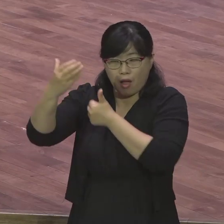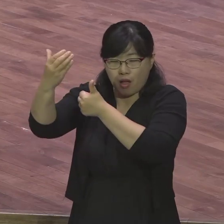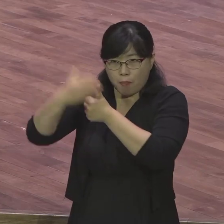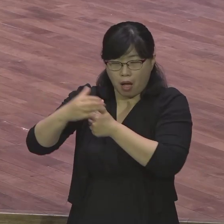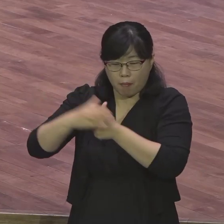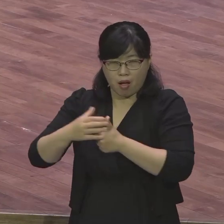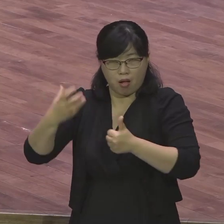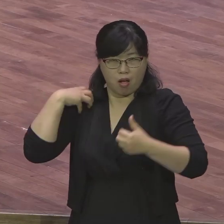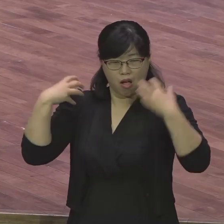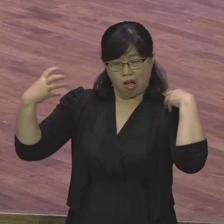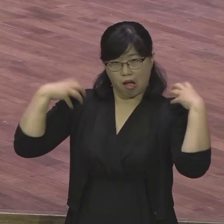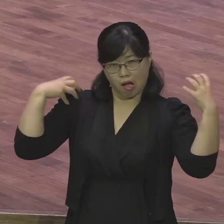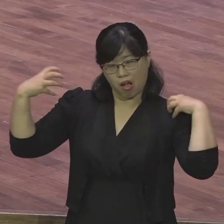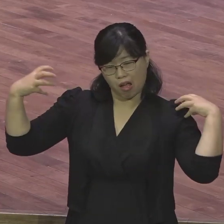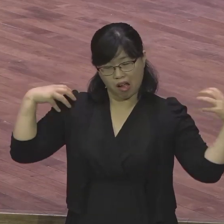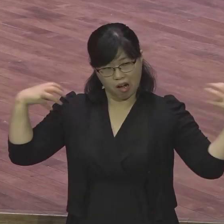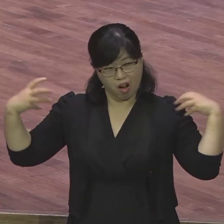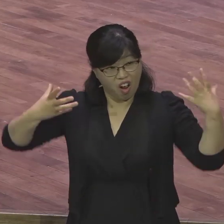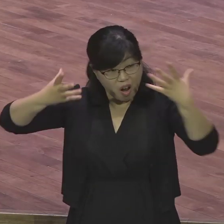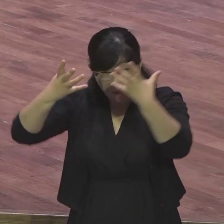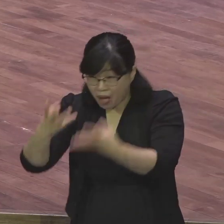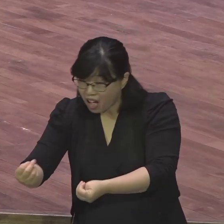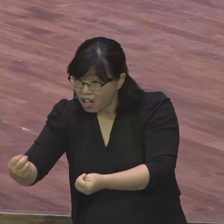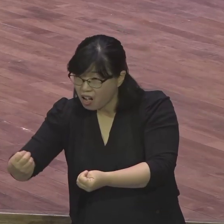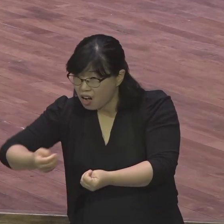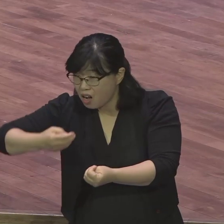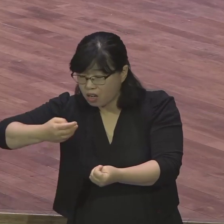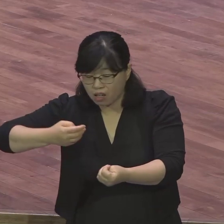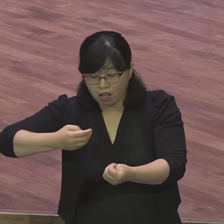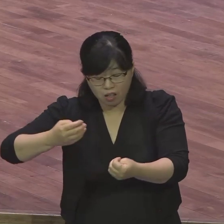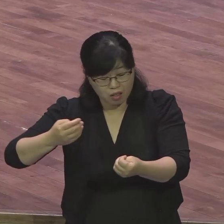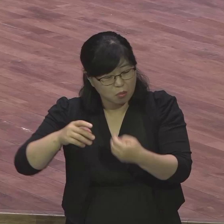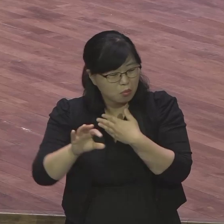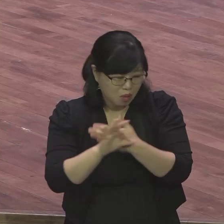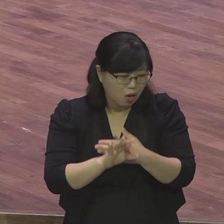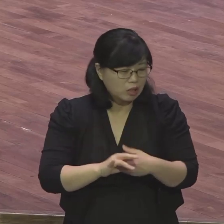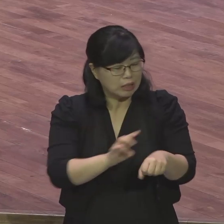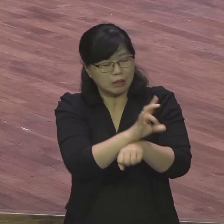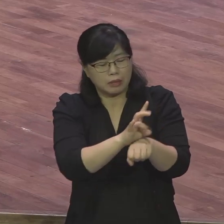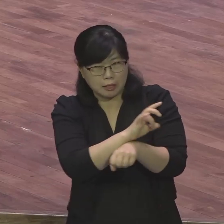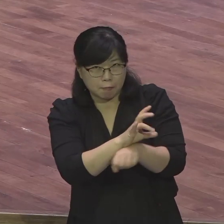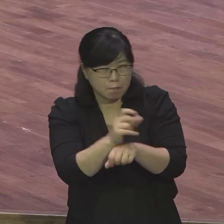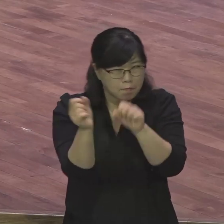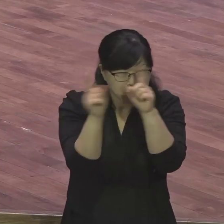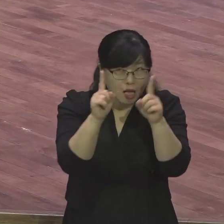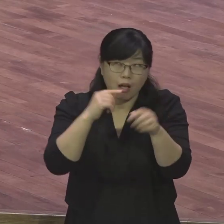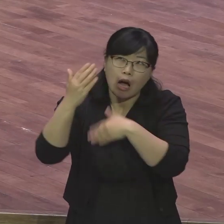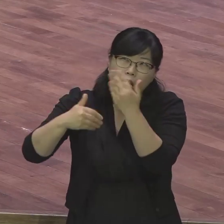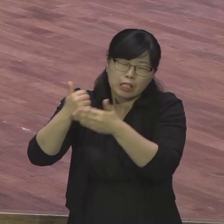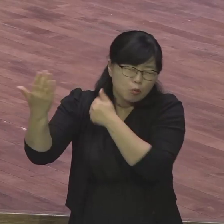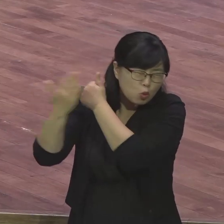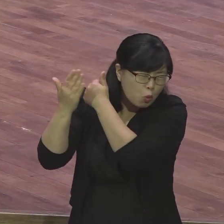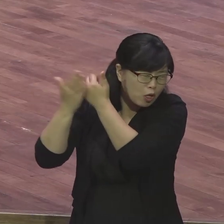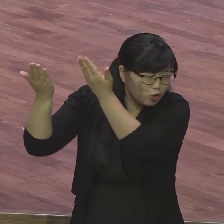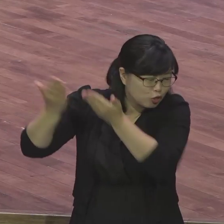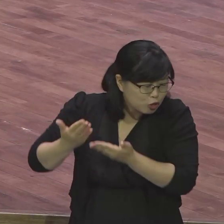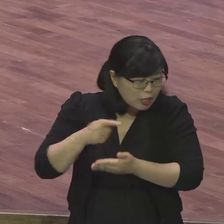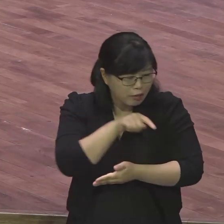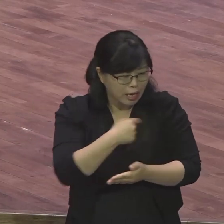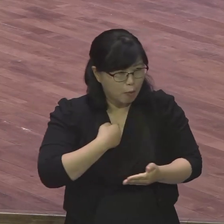띄고 막 현장을 많이 띄는 분들은 계속 기도하죠 하나님 이 집 갑니다 이제 성령의 역사하시고 허감을 묶은지 없으시고 이